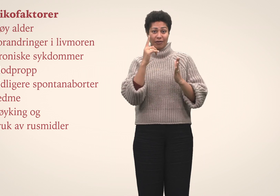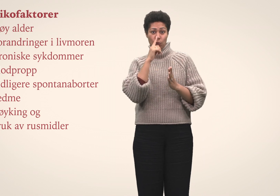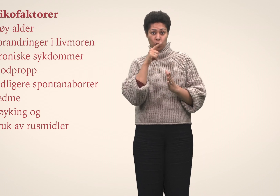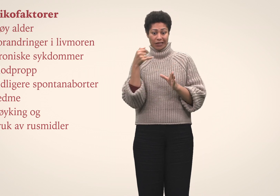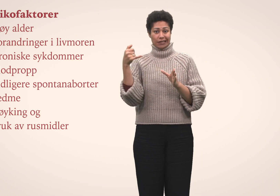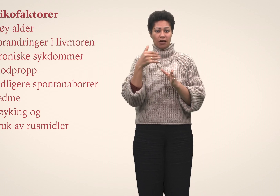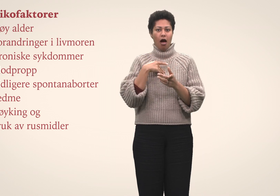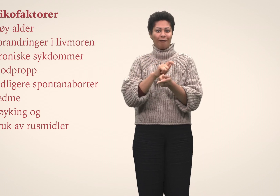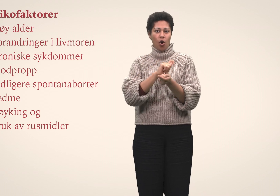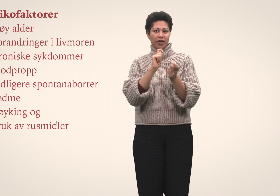forandringer i livmålen.